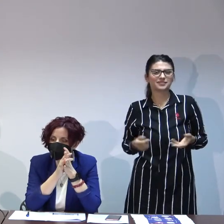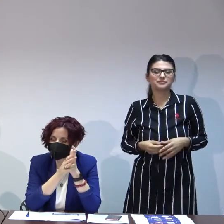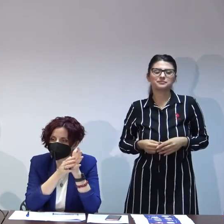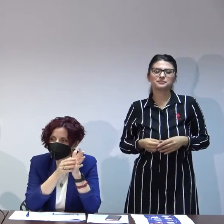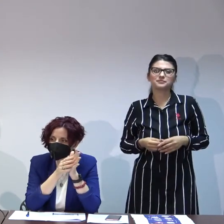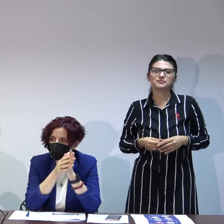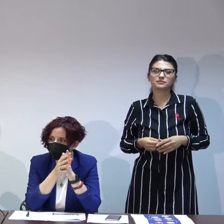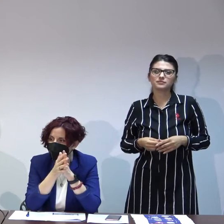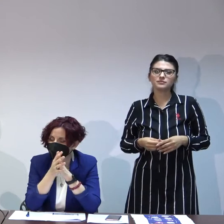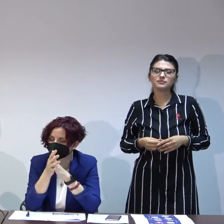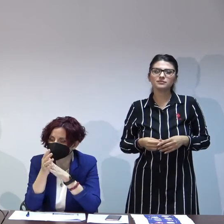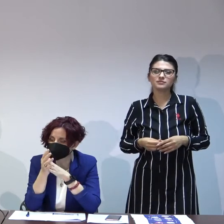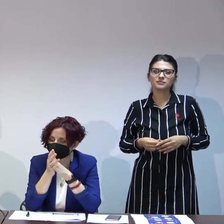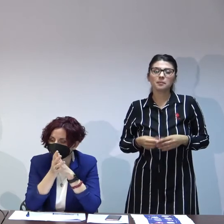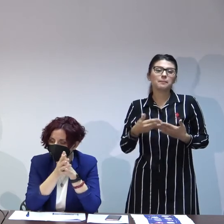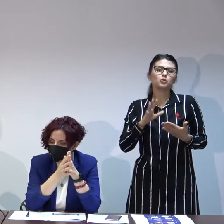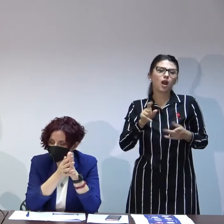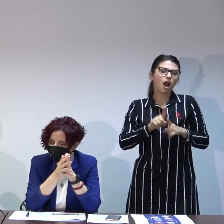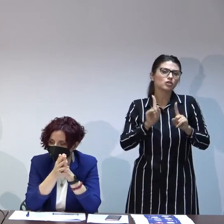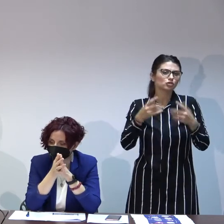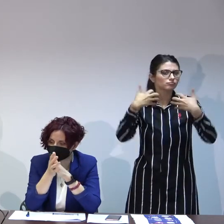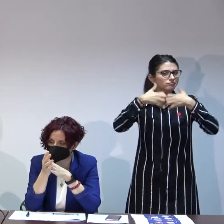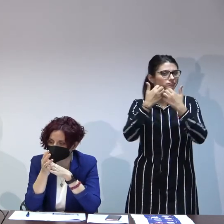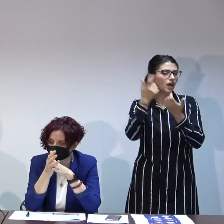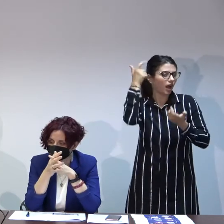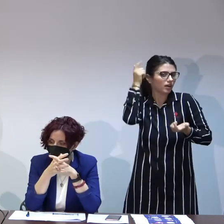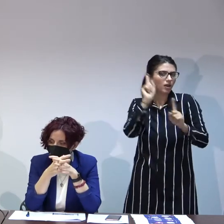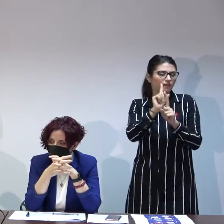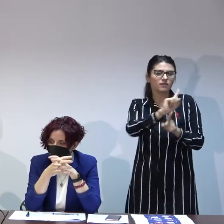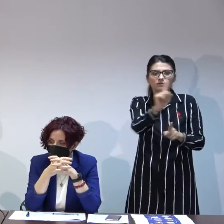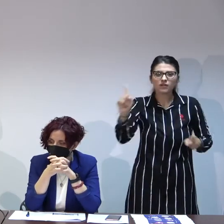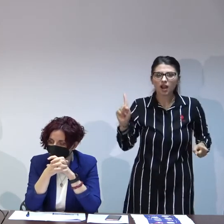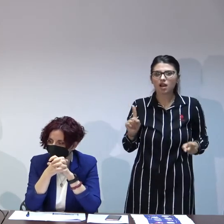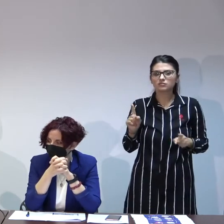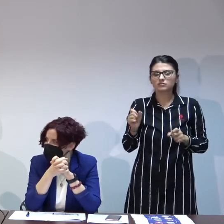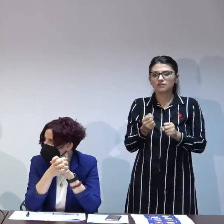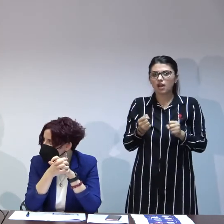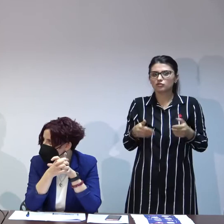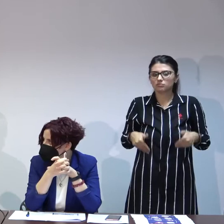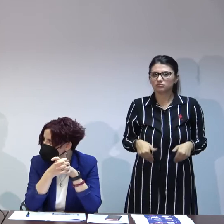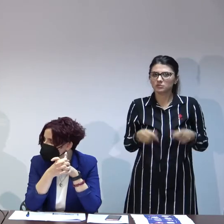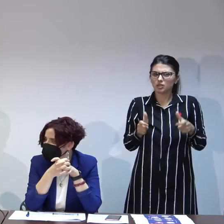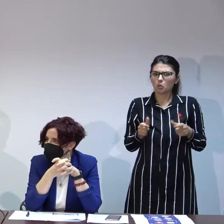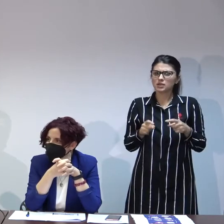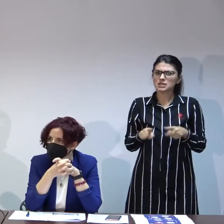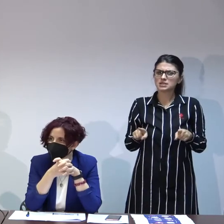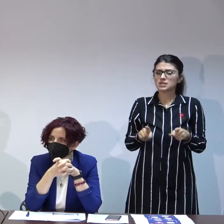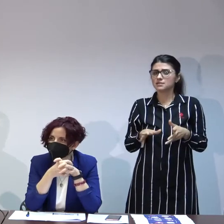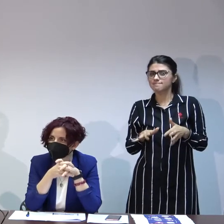are niște mecanisme cum fiecare dintre noi avem niște mecanisme ca să facem față unor situații dificile și pentru el